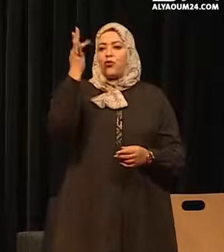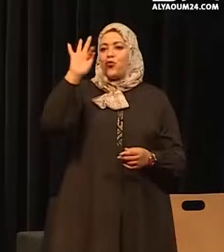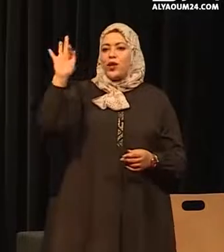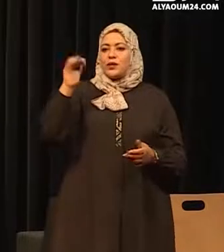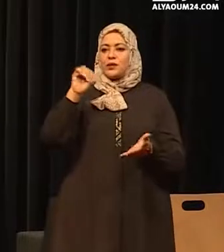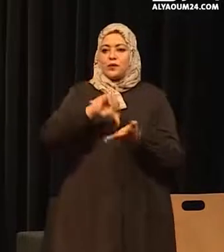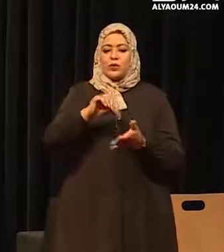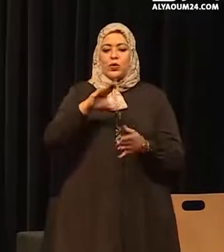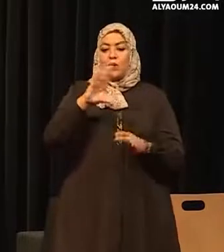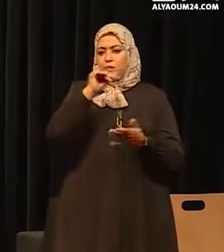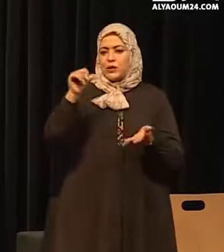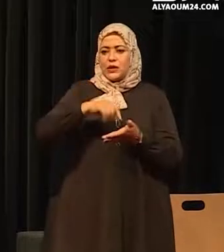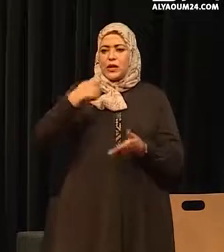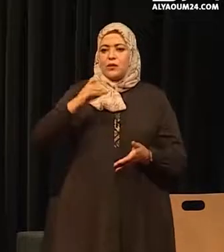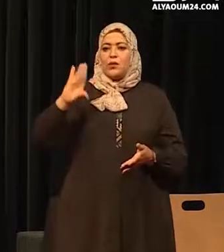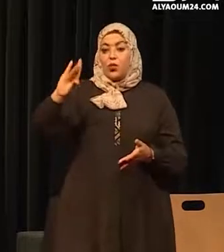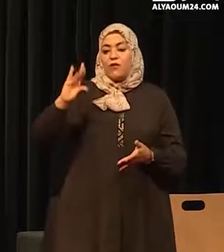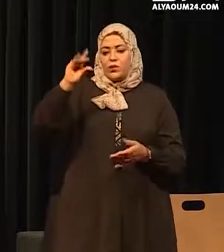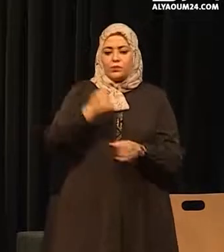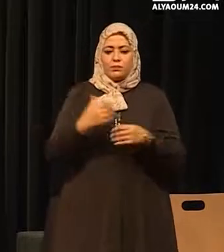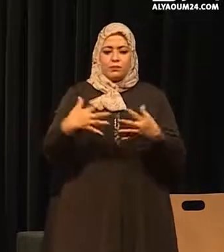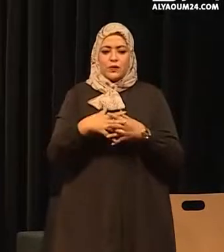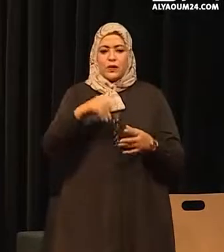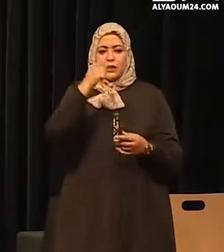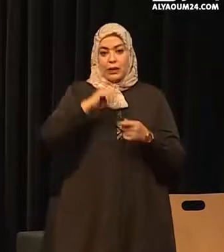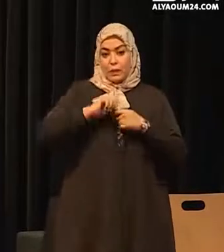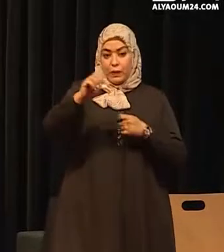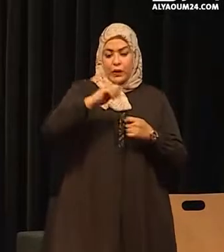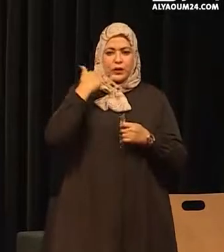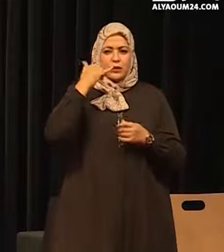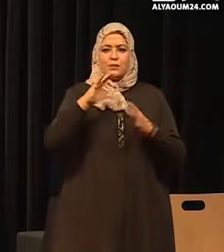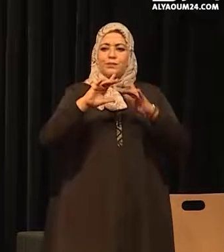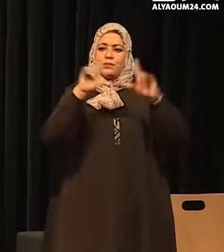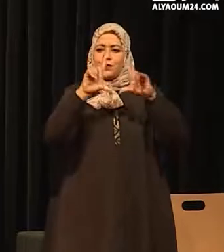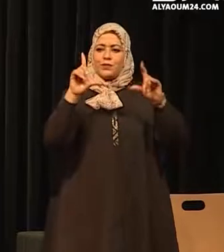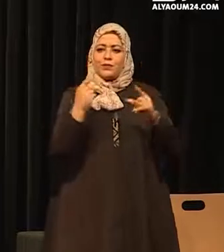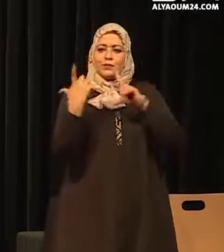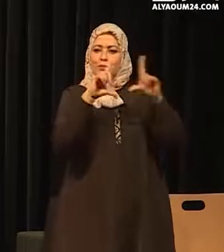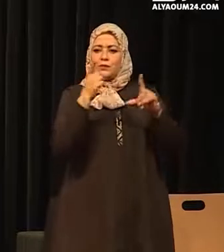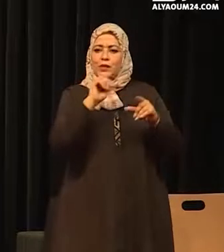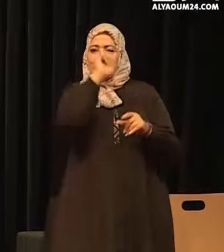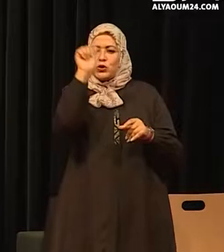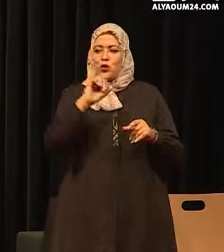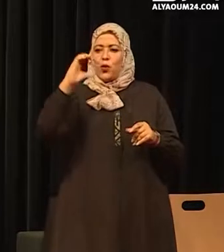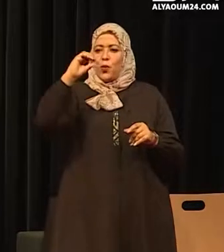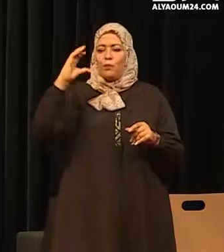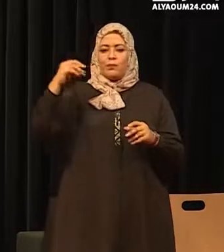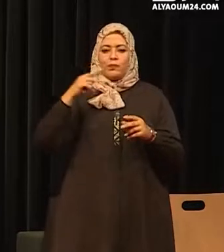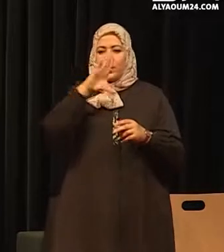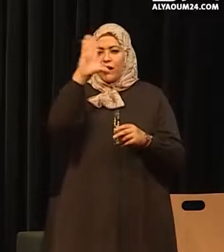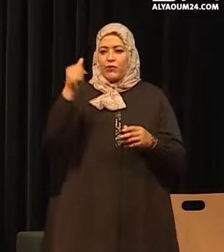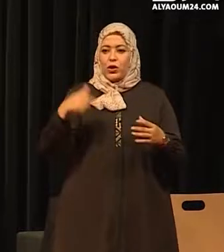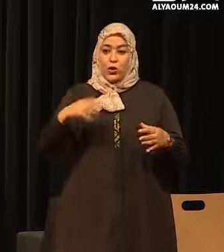والسيدة والسيدة والسيدة والسيدة والسيدة عن بعد ممتلة الدول الإفريقية المشاركة معنا